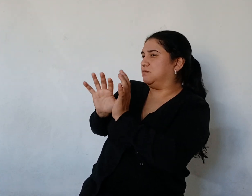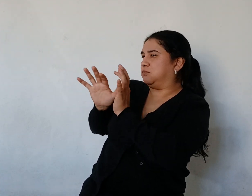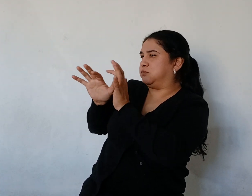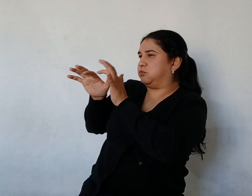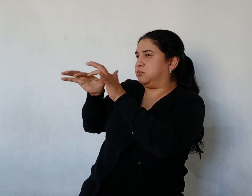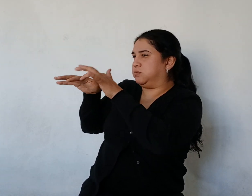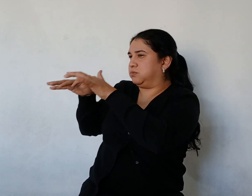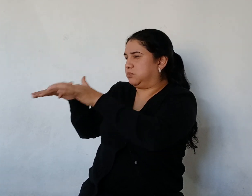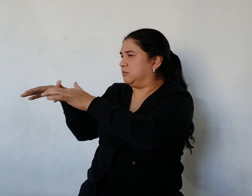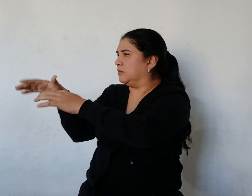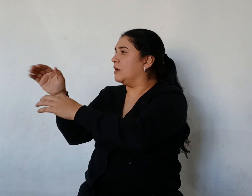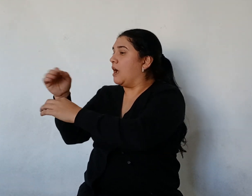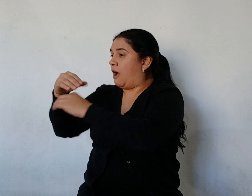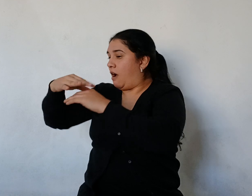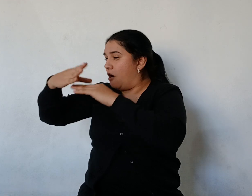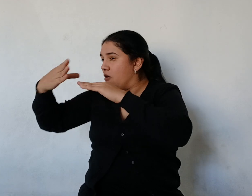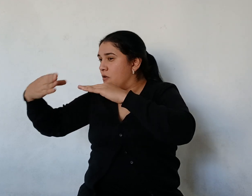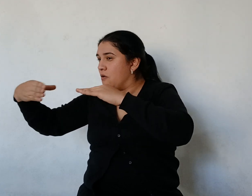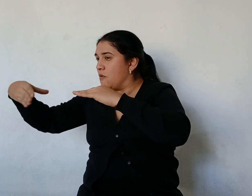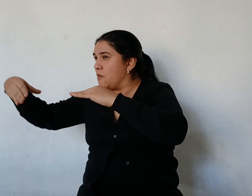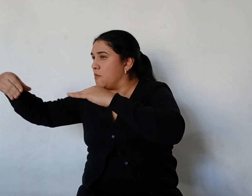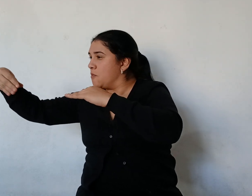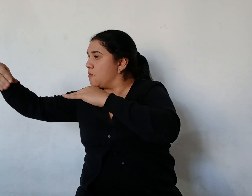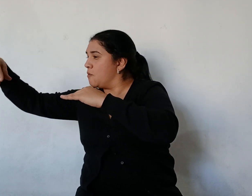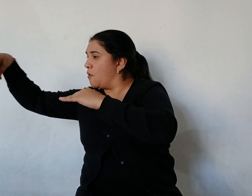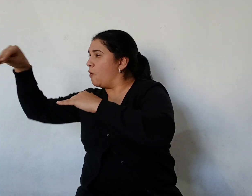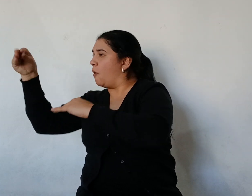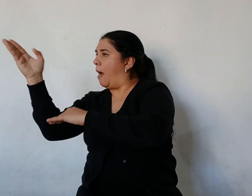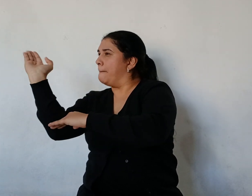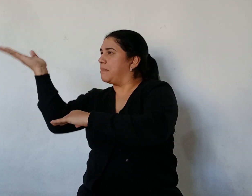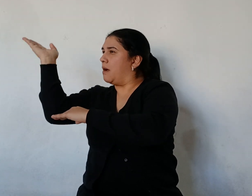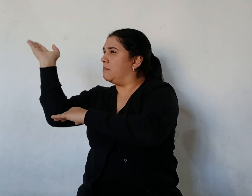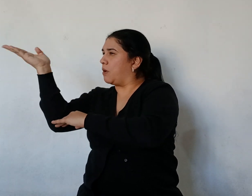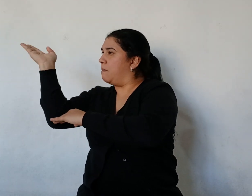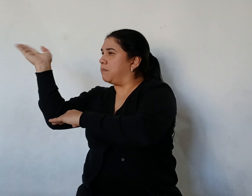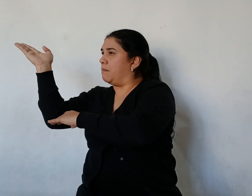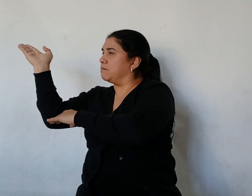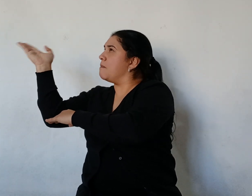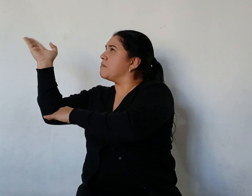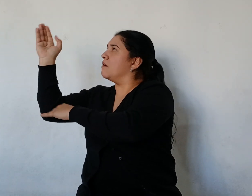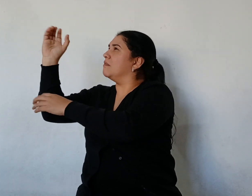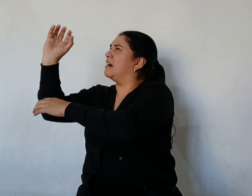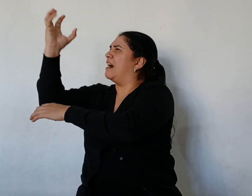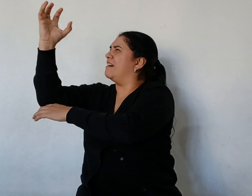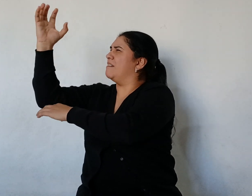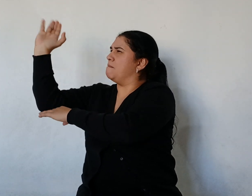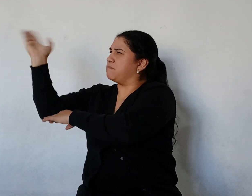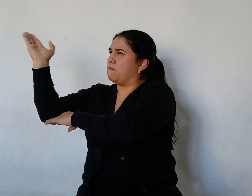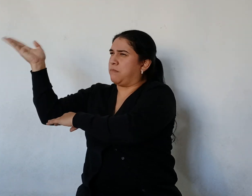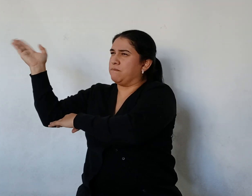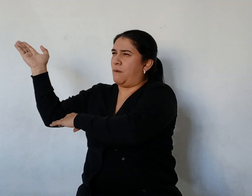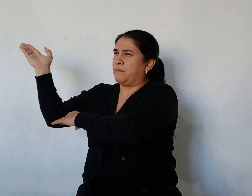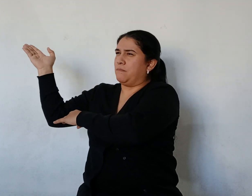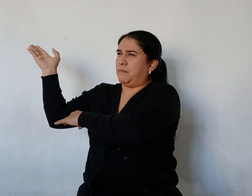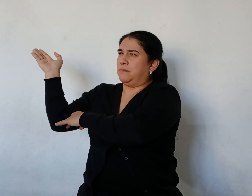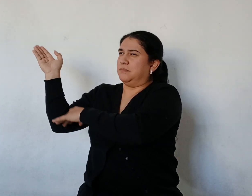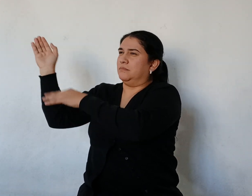lapachos y quebrachos Porque tienen la madera muy dura Los cortaron con la especie de serrucho Que los yacarés tienen